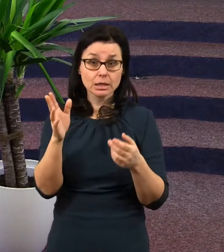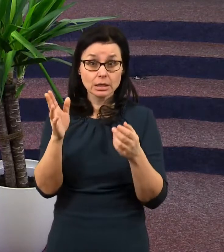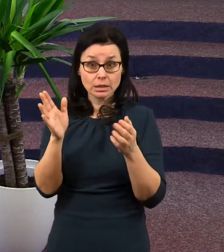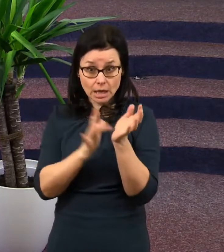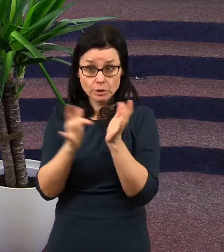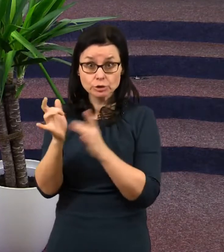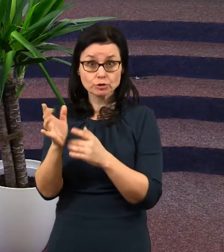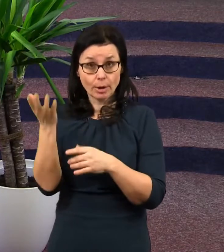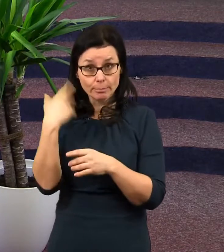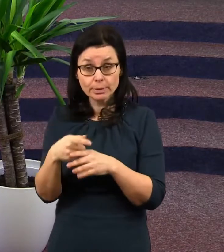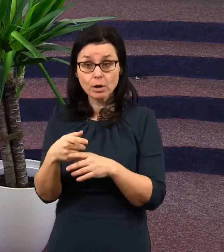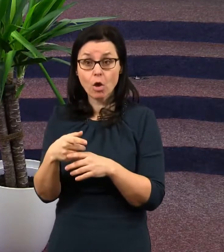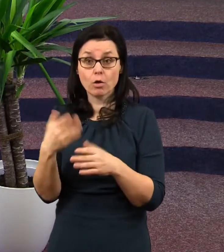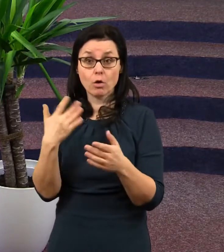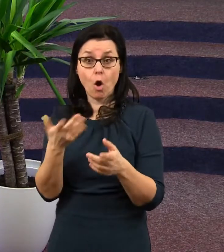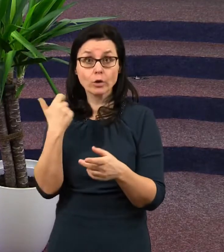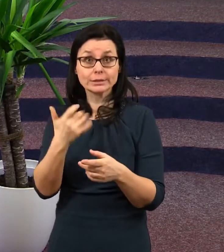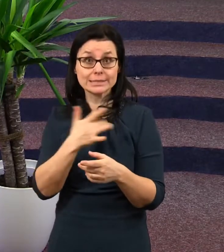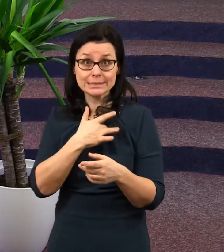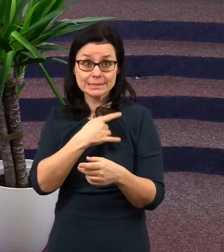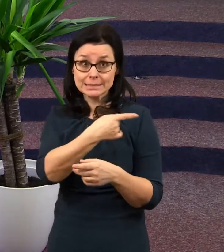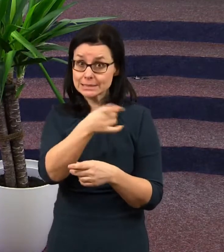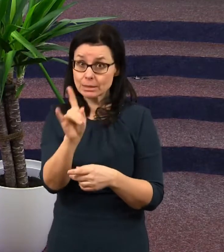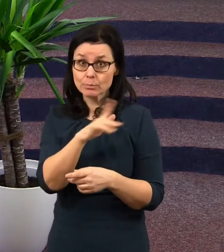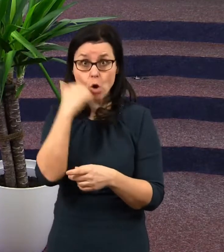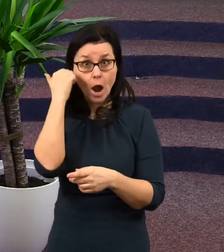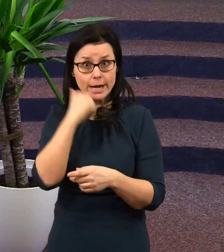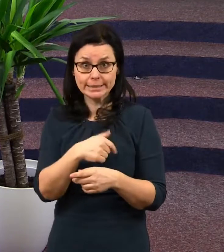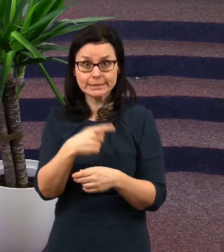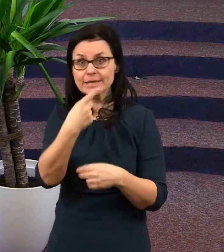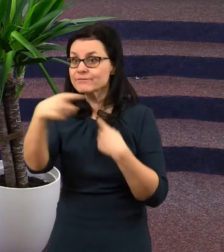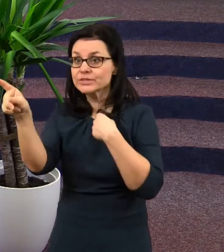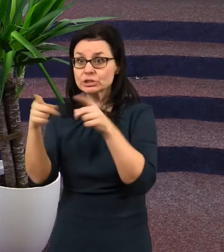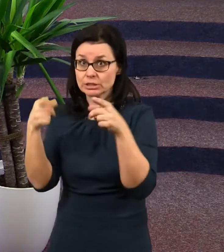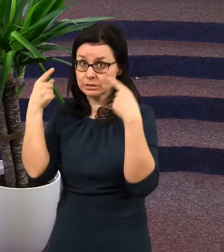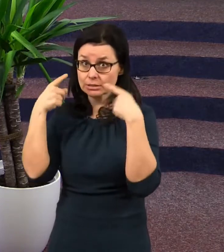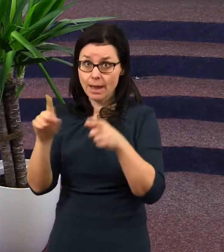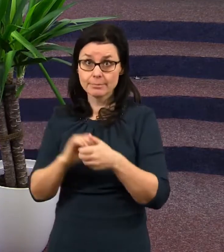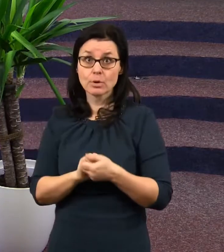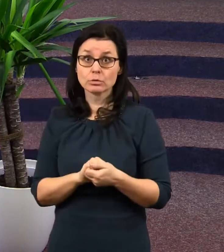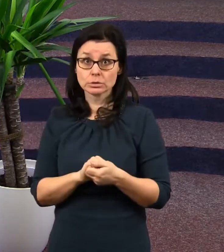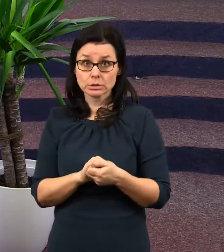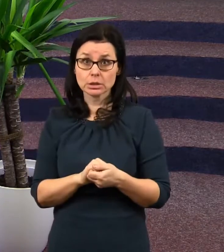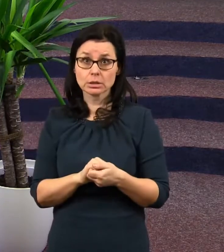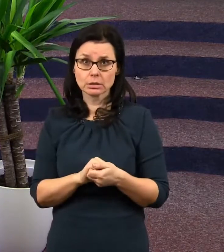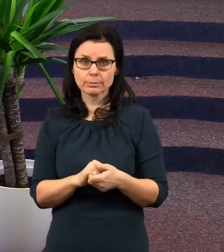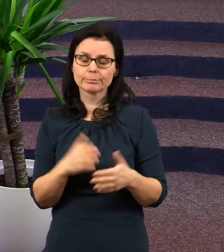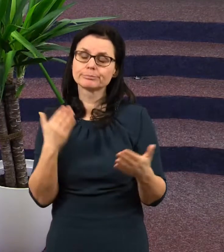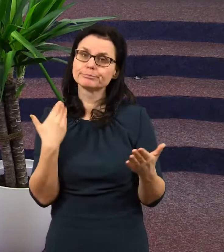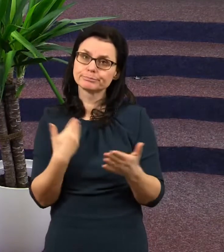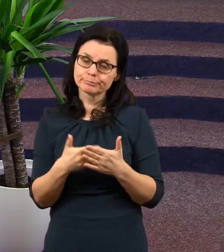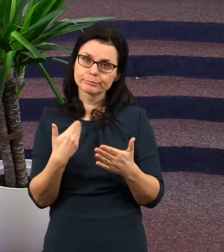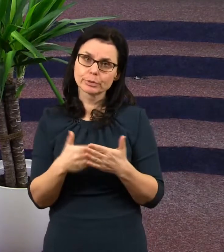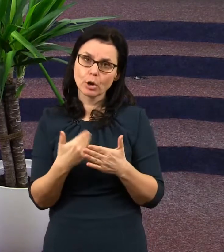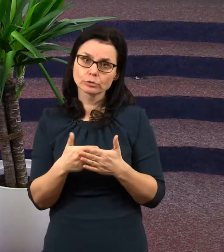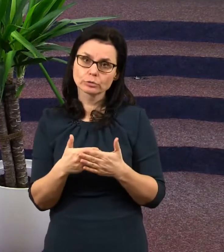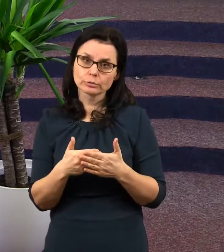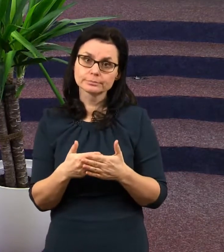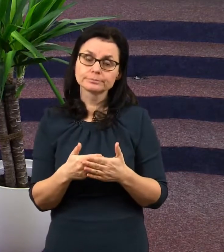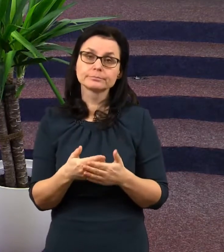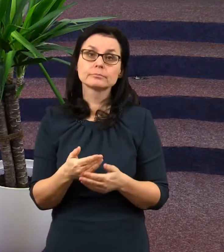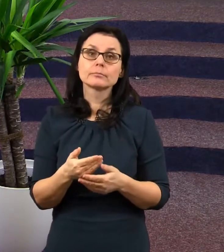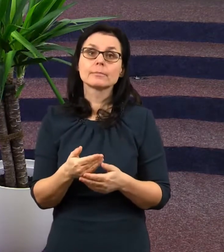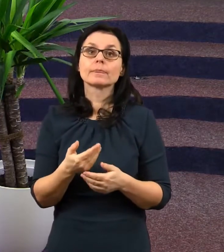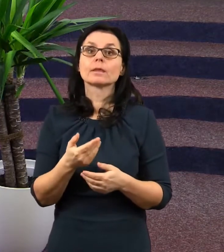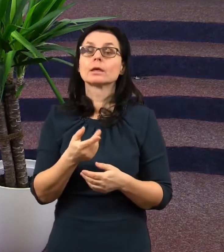Ježíš Kristus ze srdcí mnoha nešťastných. Ale byly takové, takoví, kterým se ti